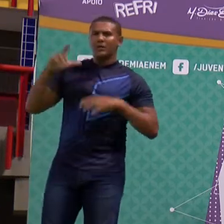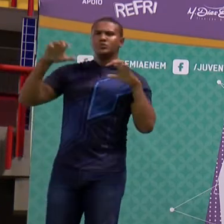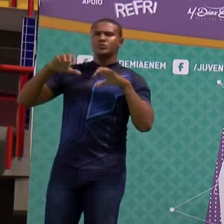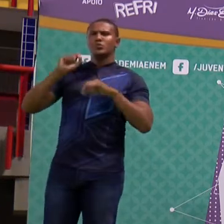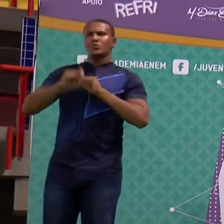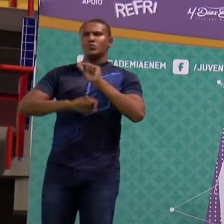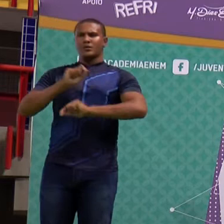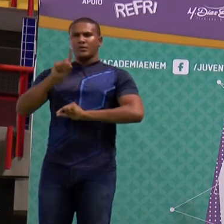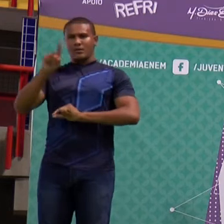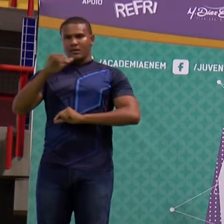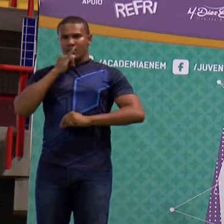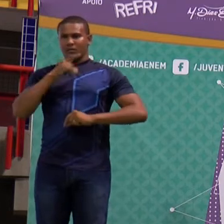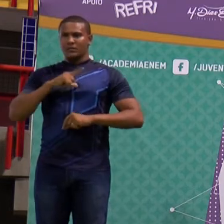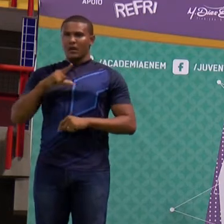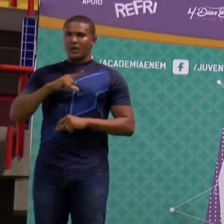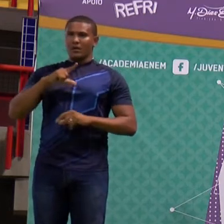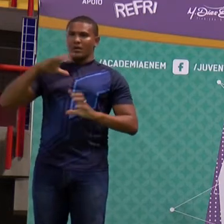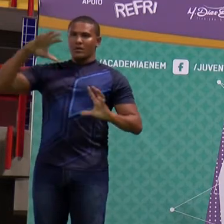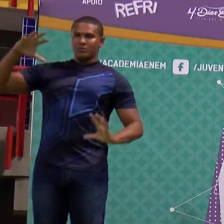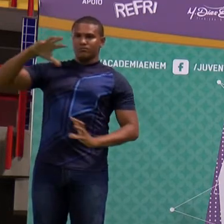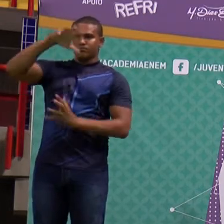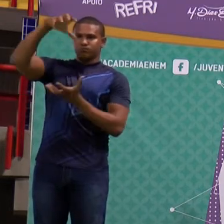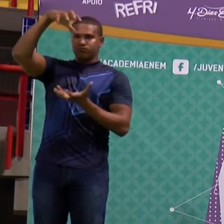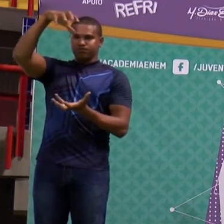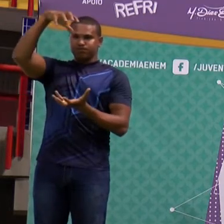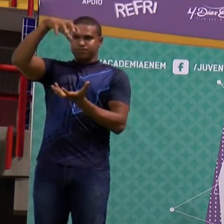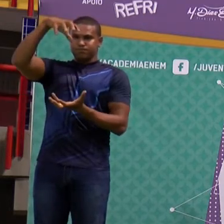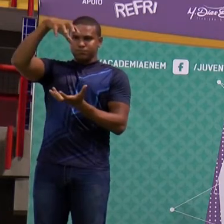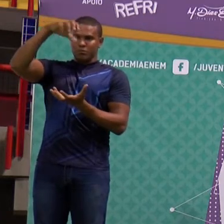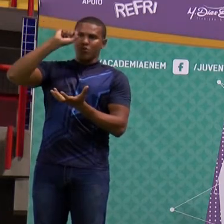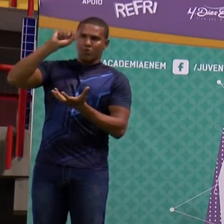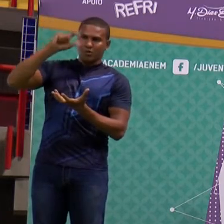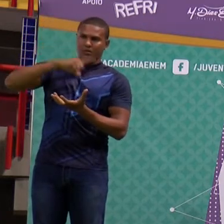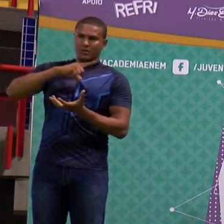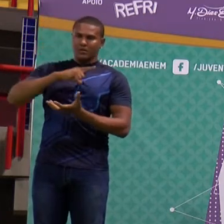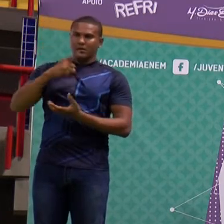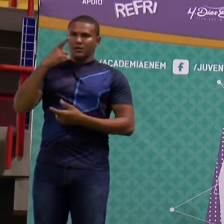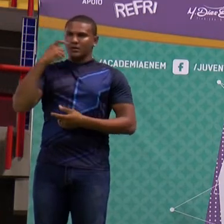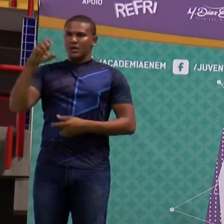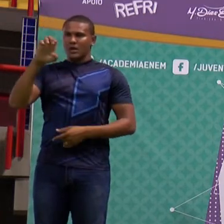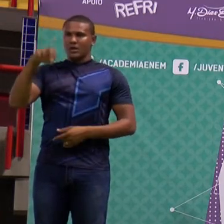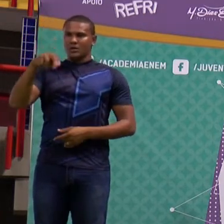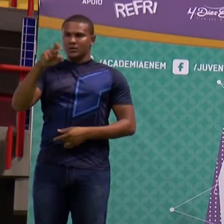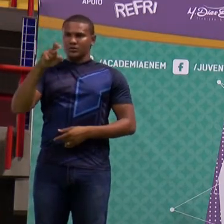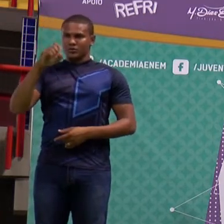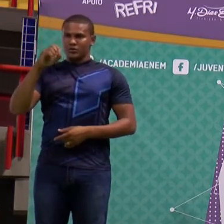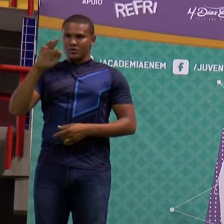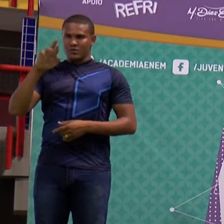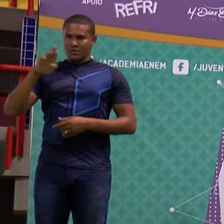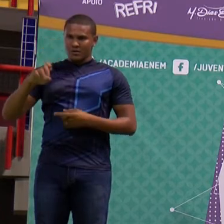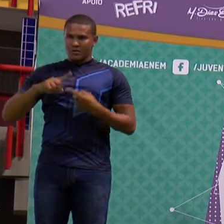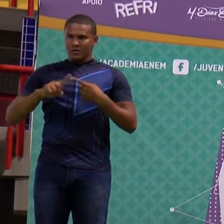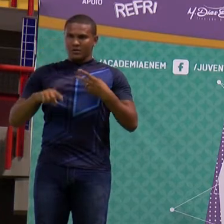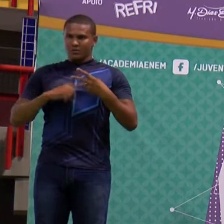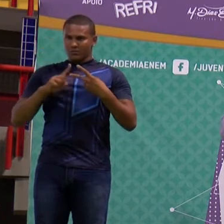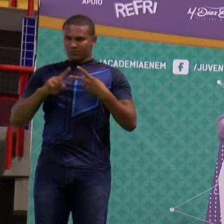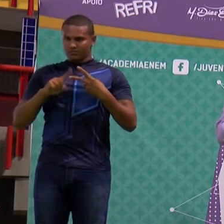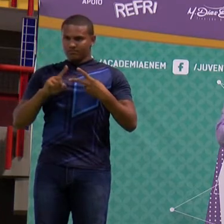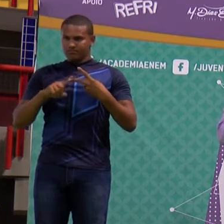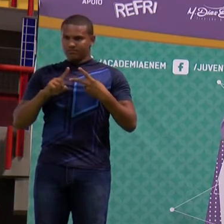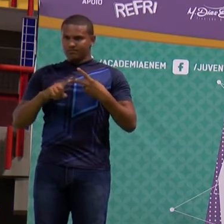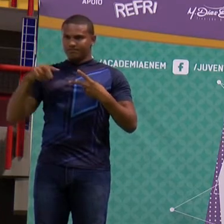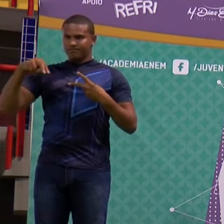existe na atmosfera um número muito grande de dióxido de enxofre, óxidos de nitrogênio. Que quando em